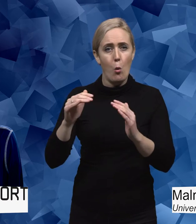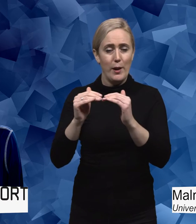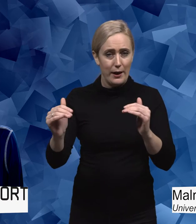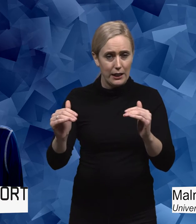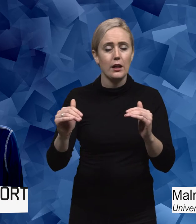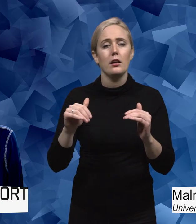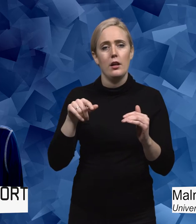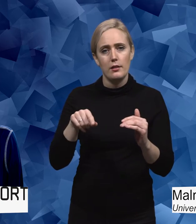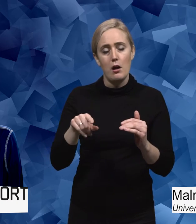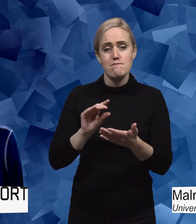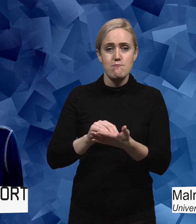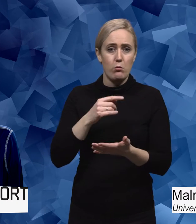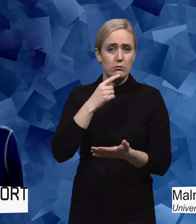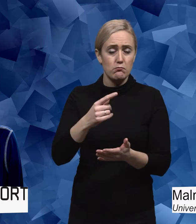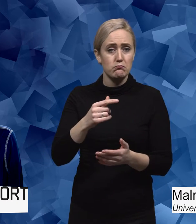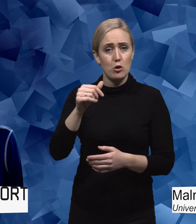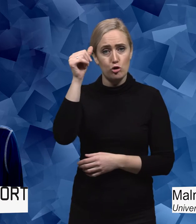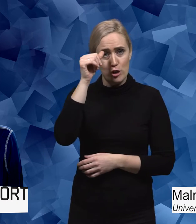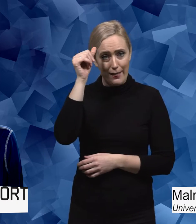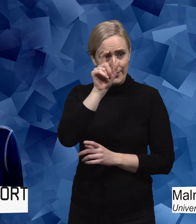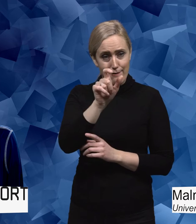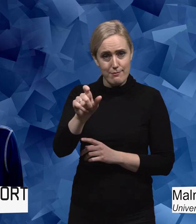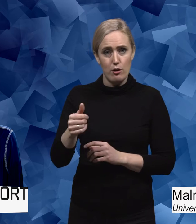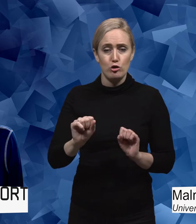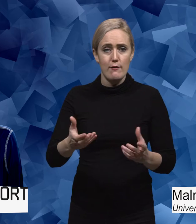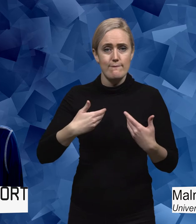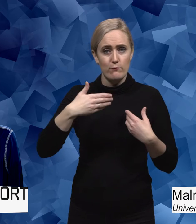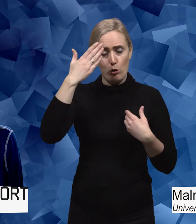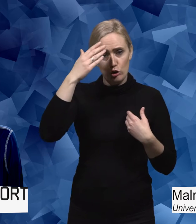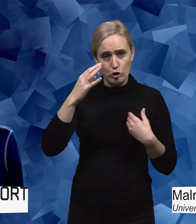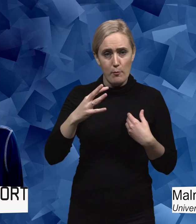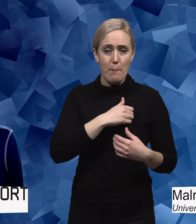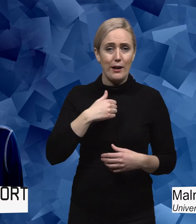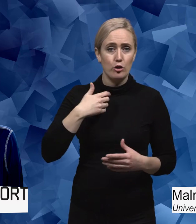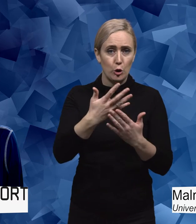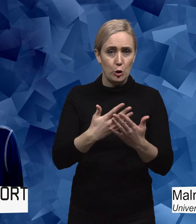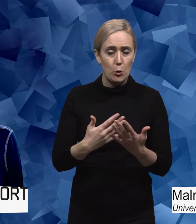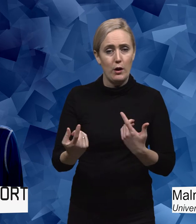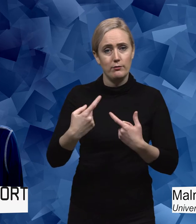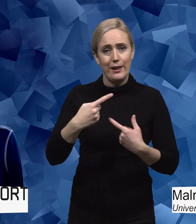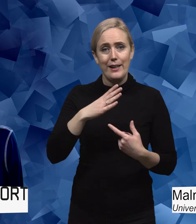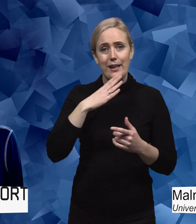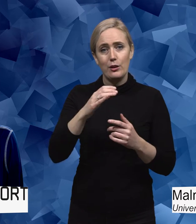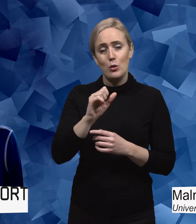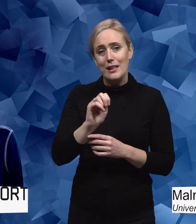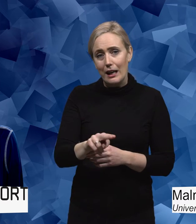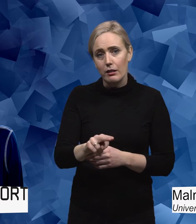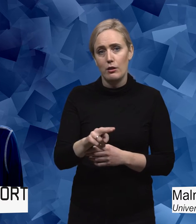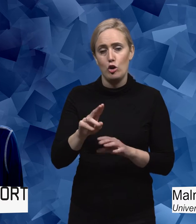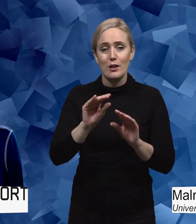exempel stå att studenterna ska få kunskap om maktstrukturer i en heterogen undervisningsgrupp. Och då flyttar man alltså fokus